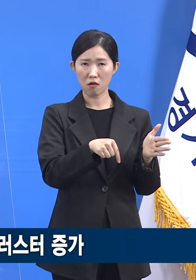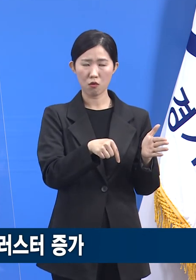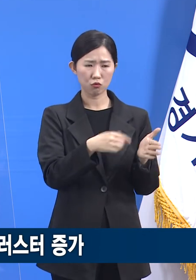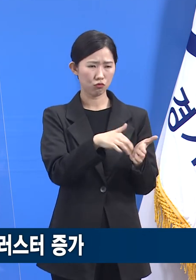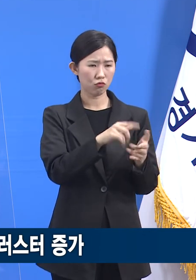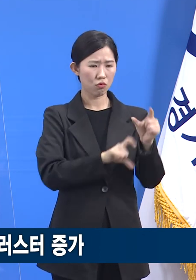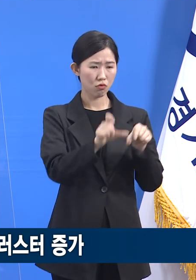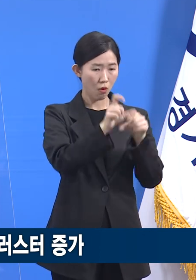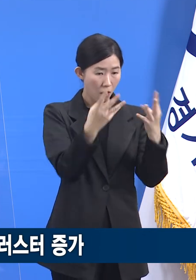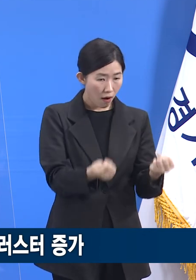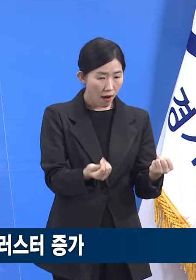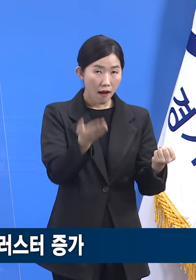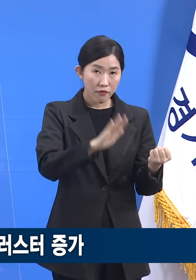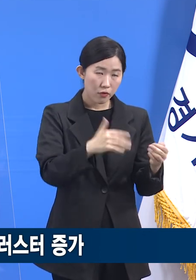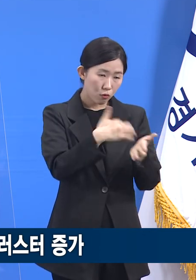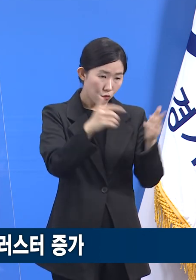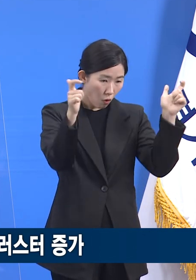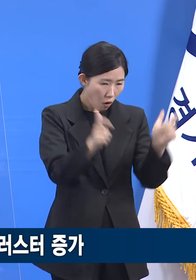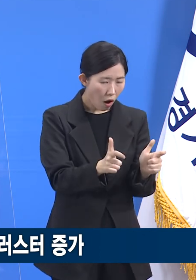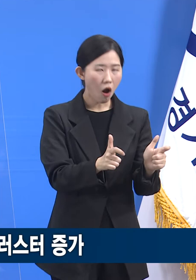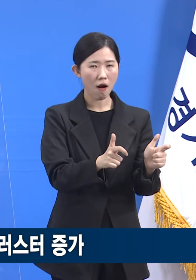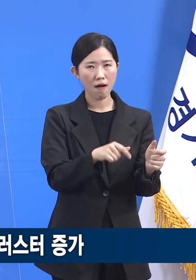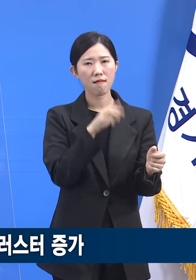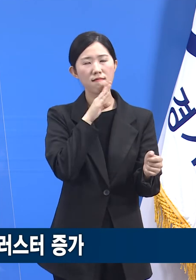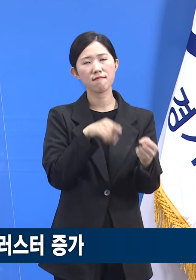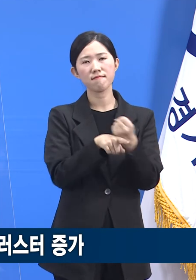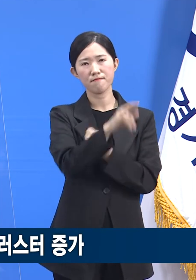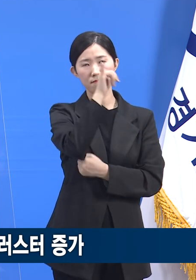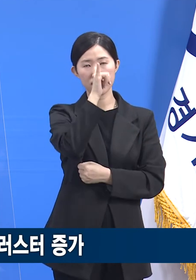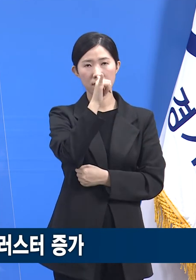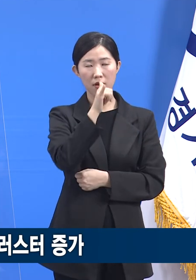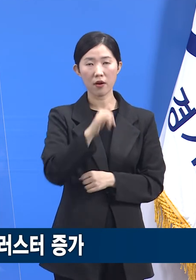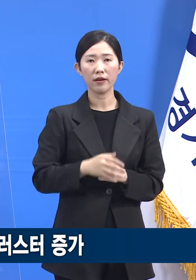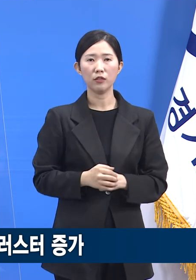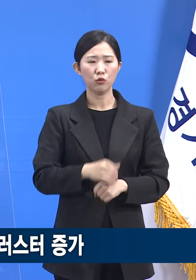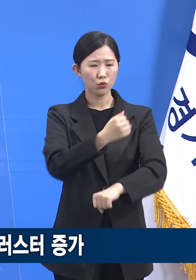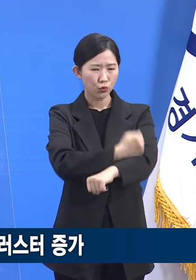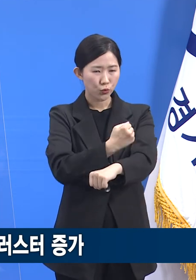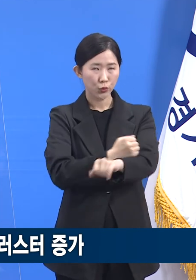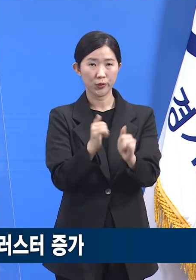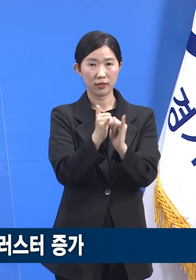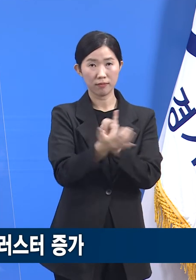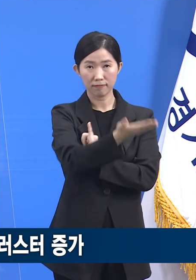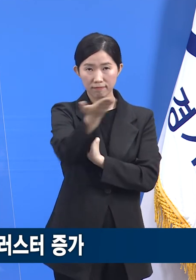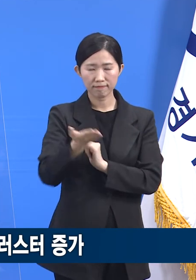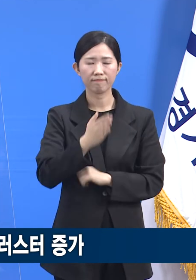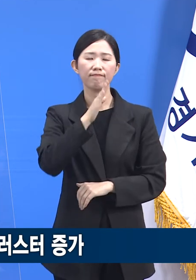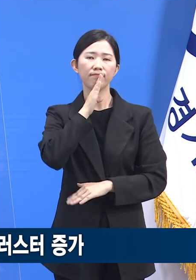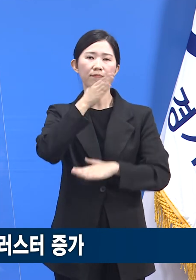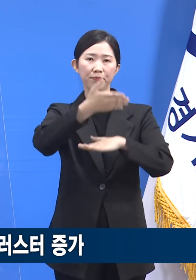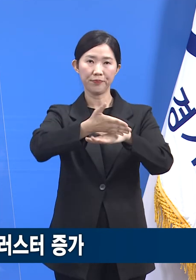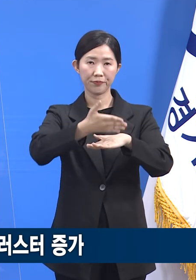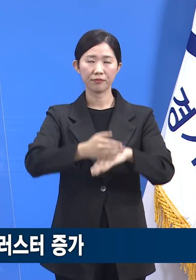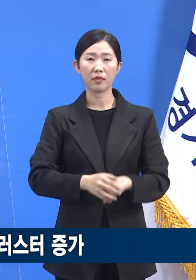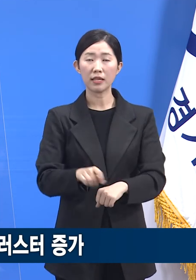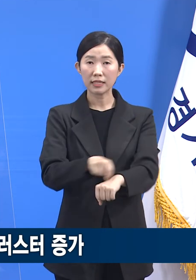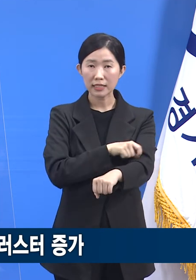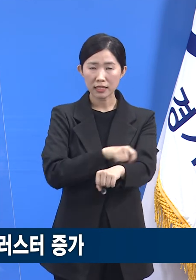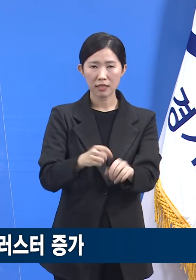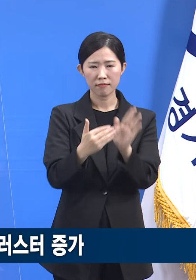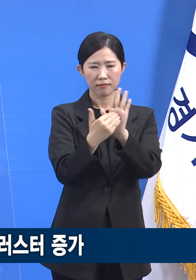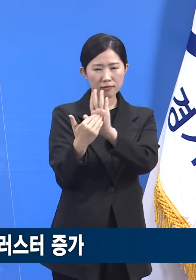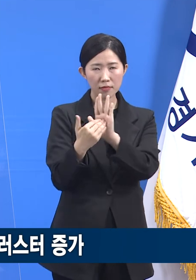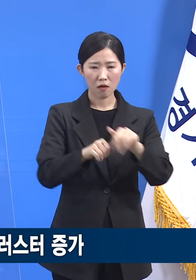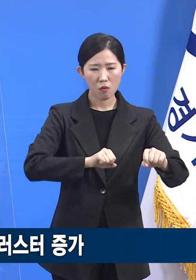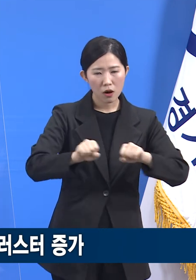평가하고 있습니다. 일선 현장에서 수고하신 많은 분들께 감사드립니다. 특히 방역이 최선선에 있는